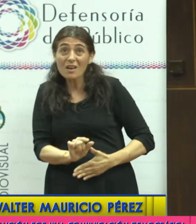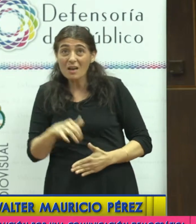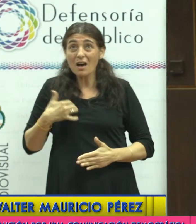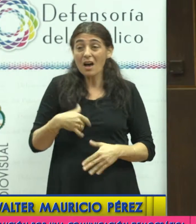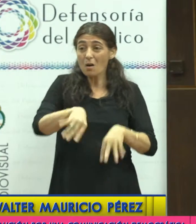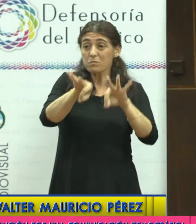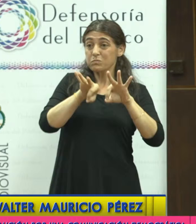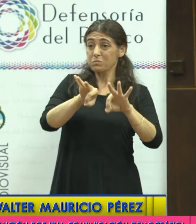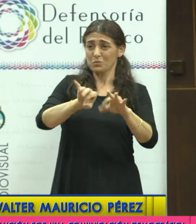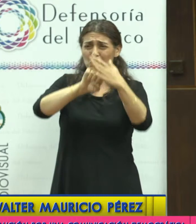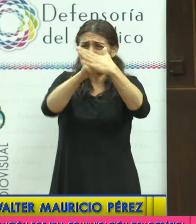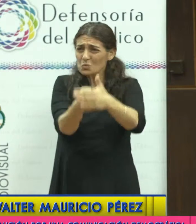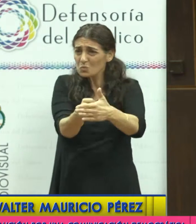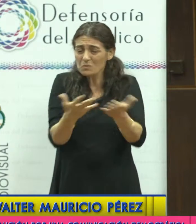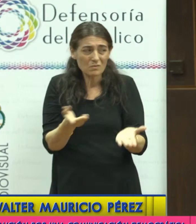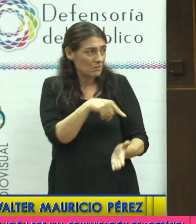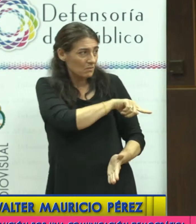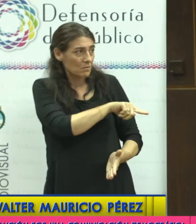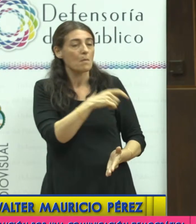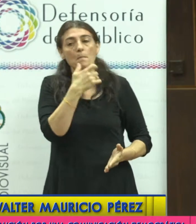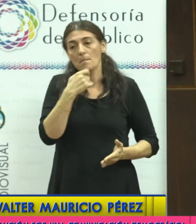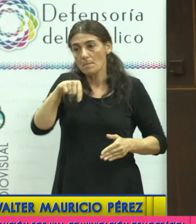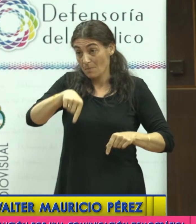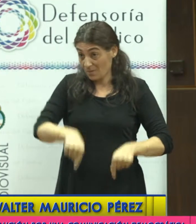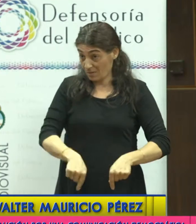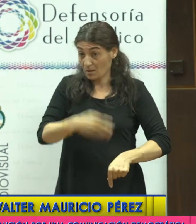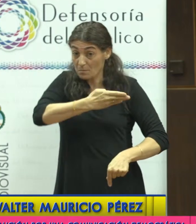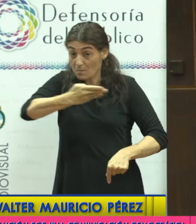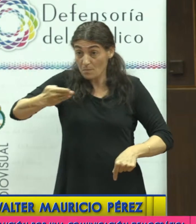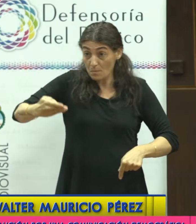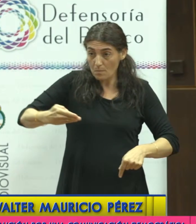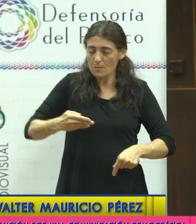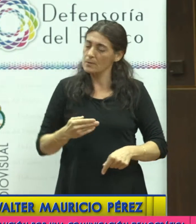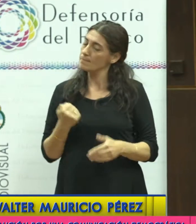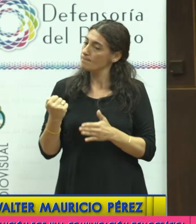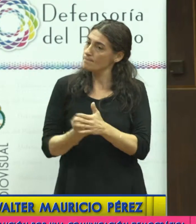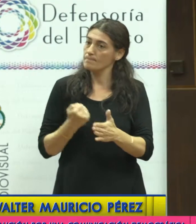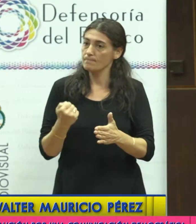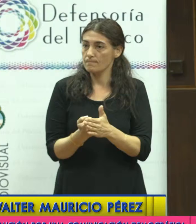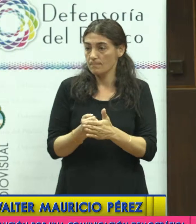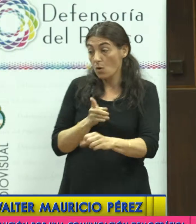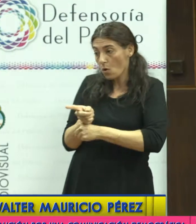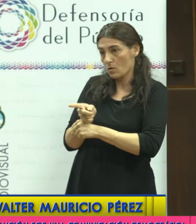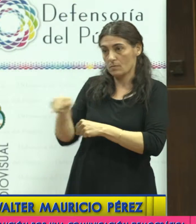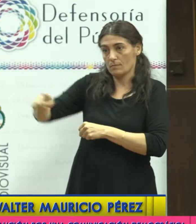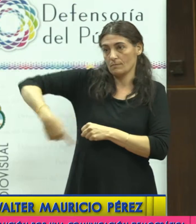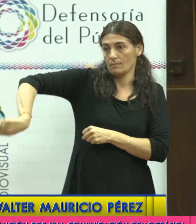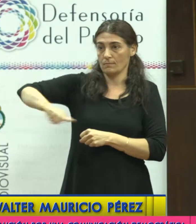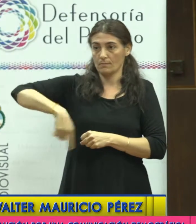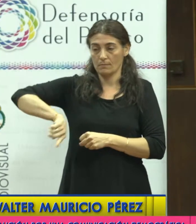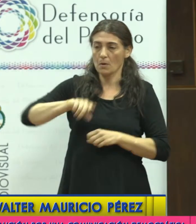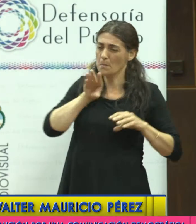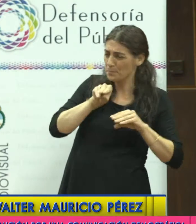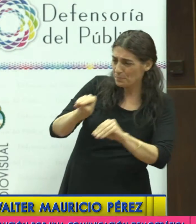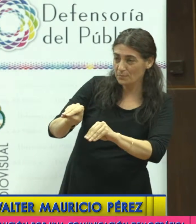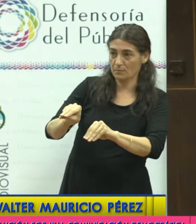nos tocó a Mendoza ocupar un rol importante de poder salir a protestar